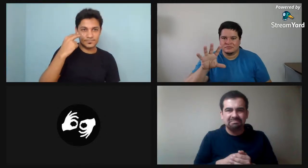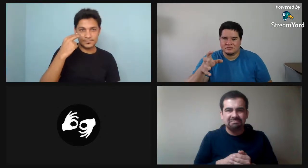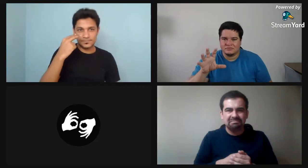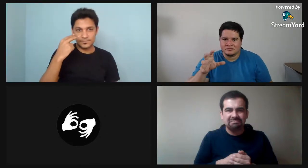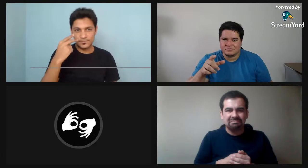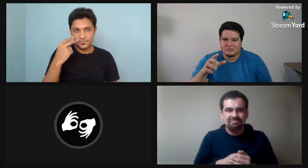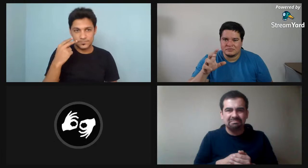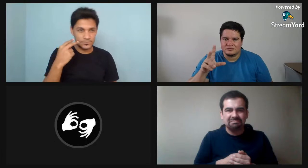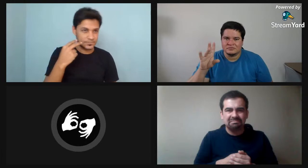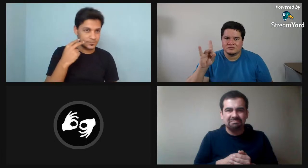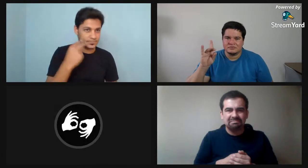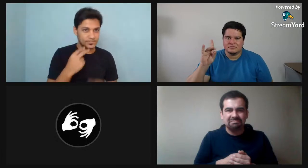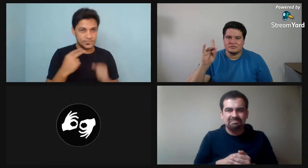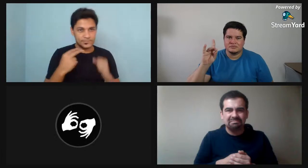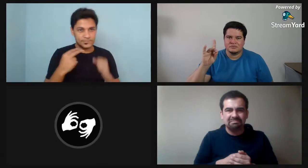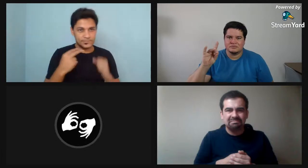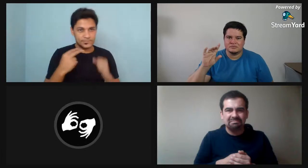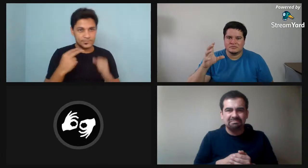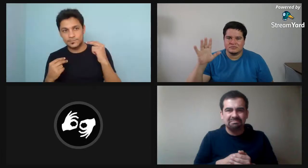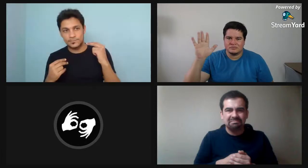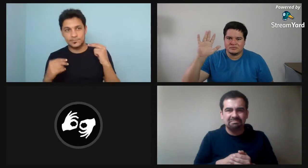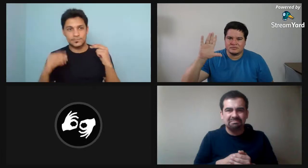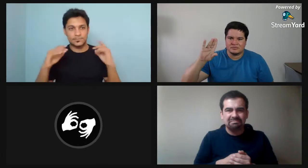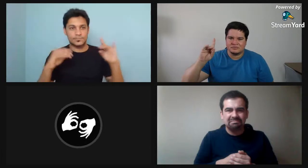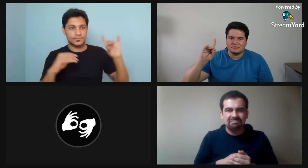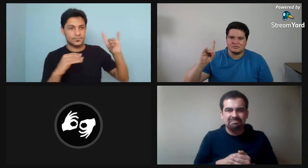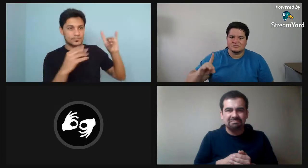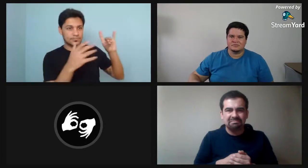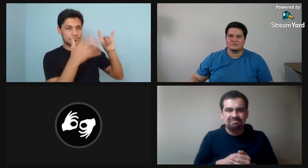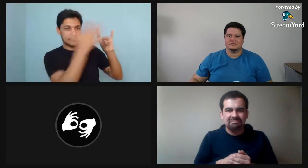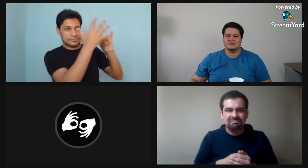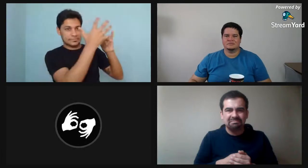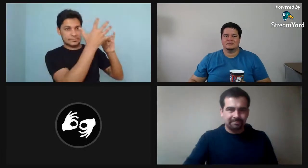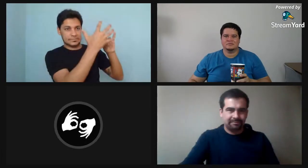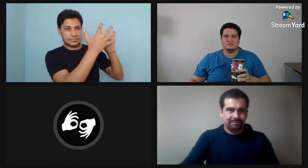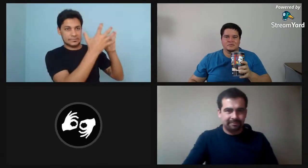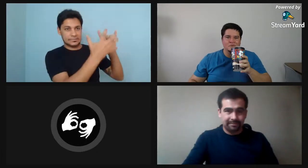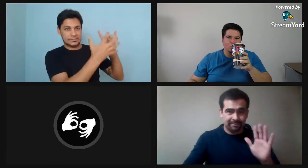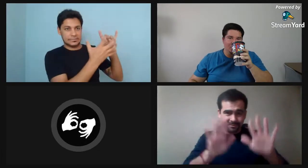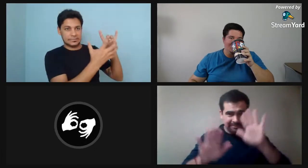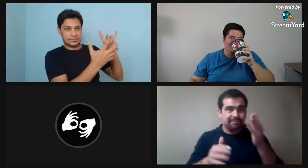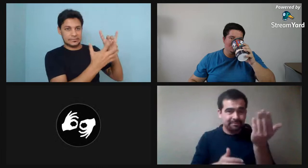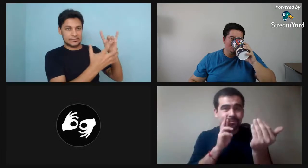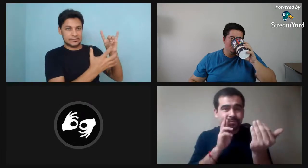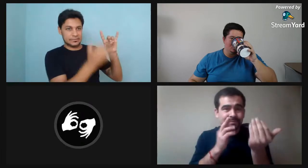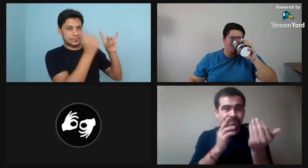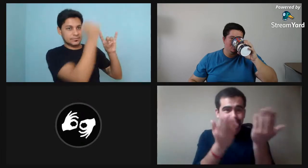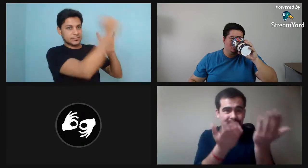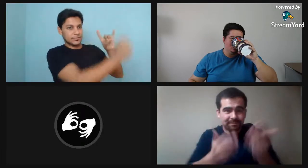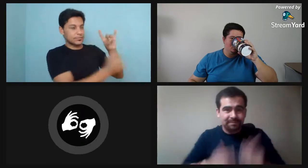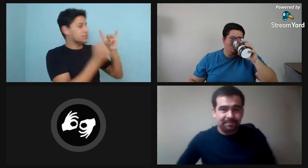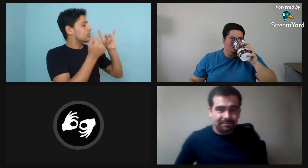No me ve, parece que está pegado, dice Patricia, estás pegado. Sí, ahora sí,